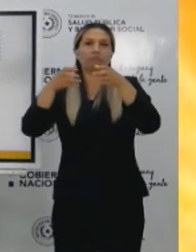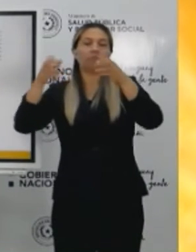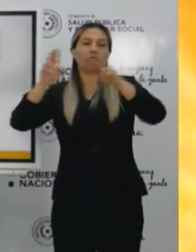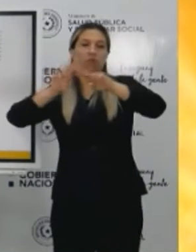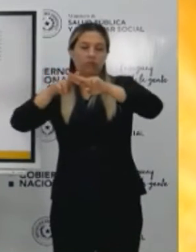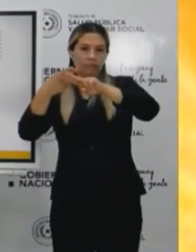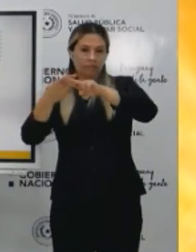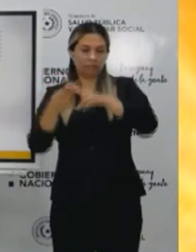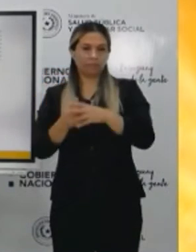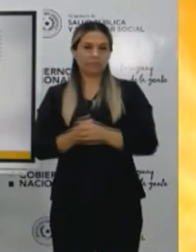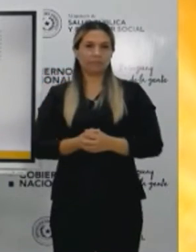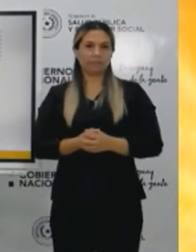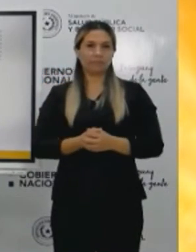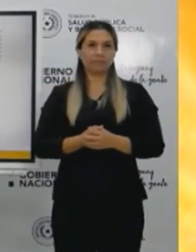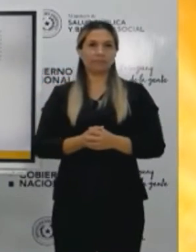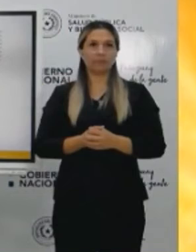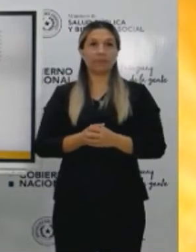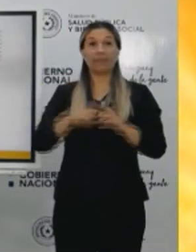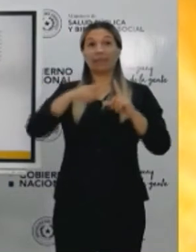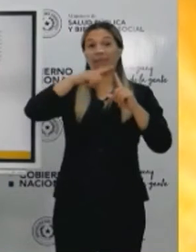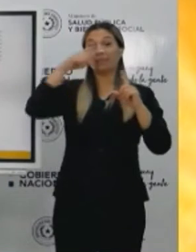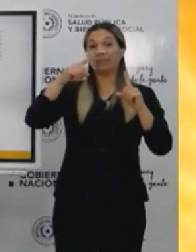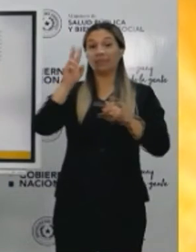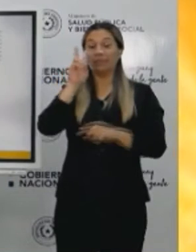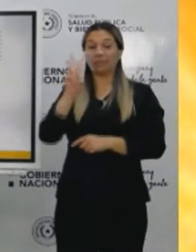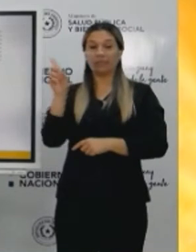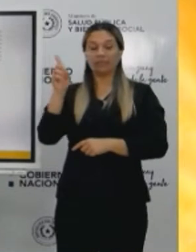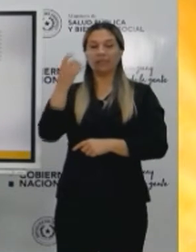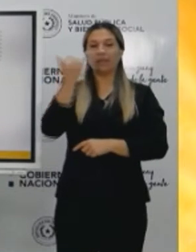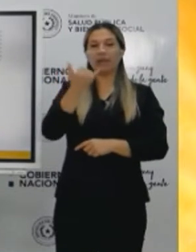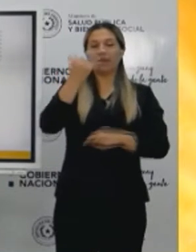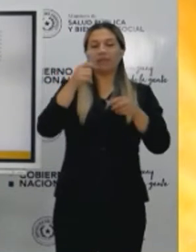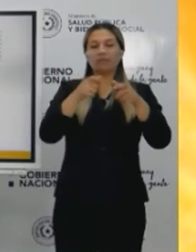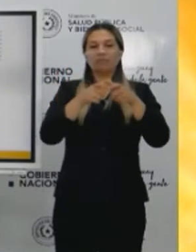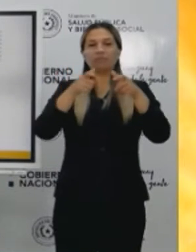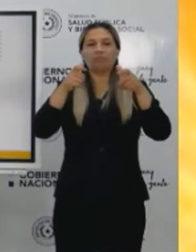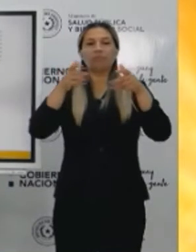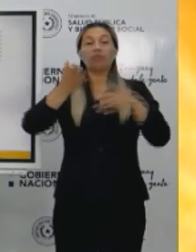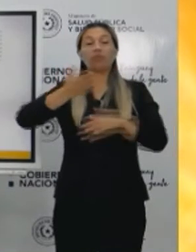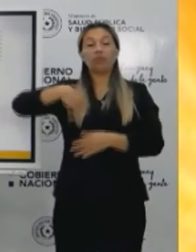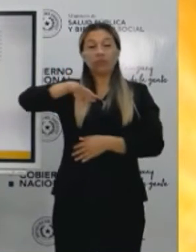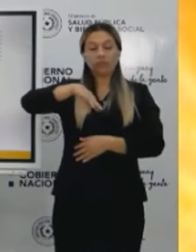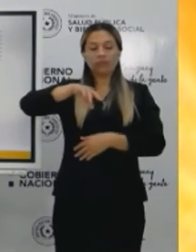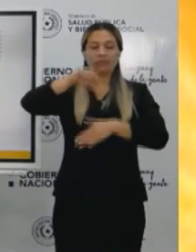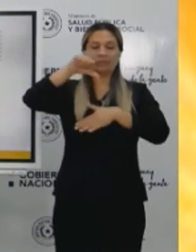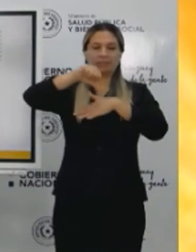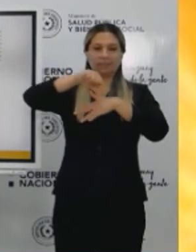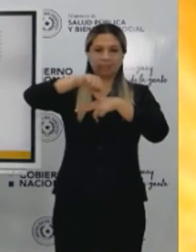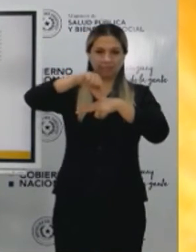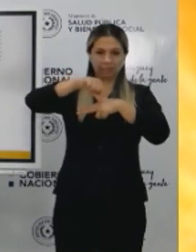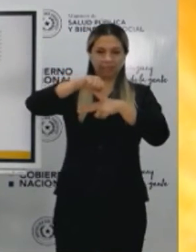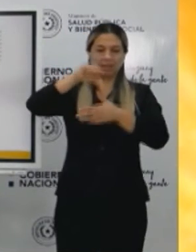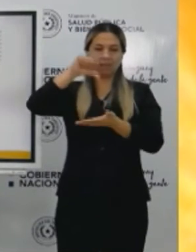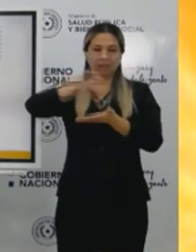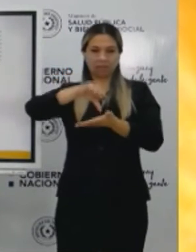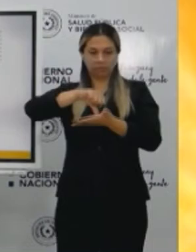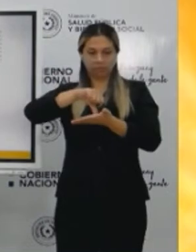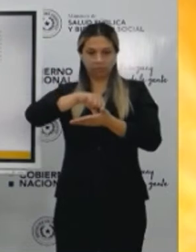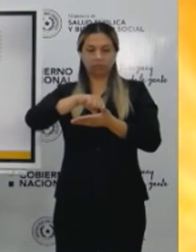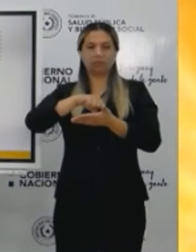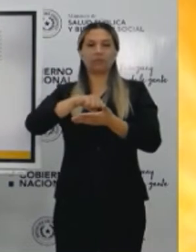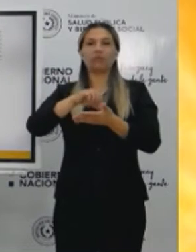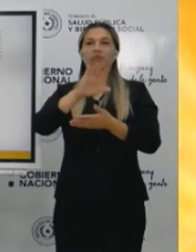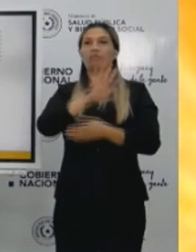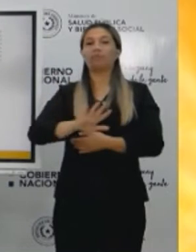Esto es expresión sobre todo de crecimiento a nivel de central y capital, pero varias regiones del país están